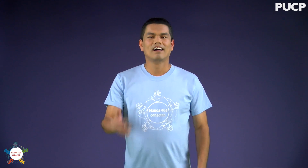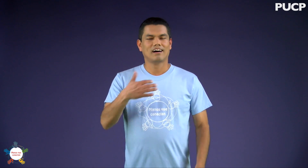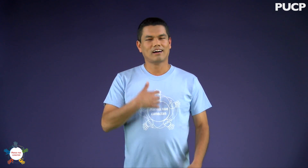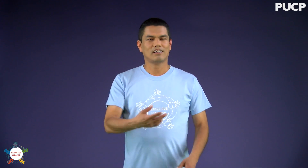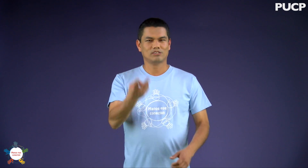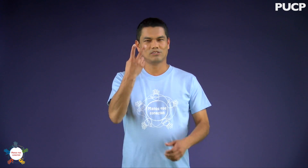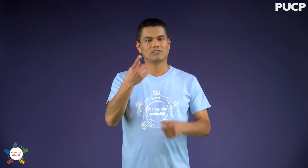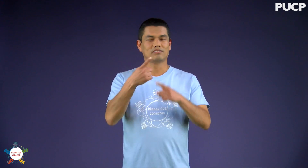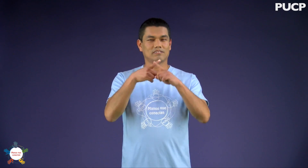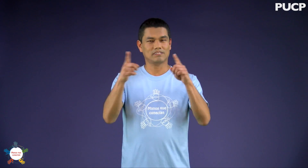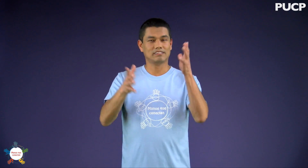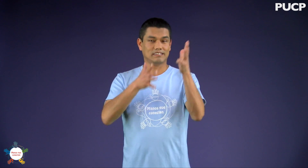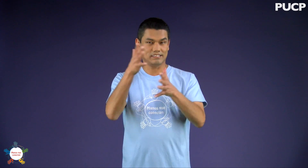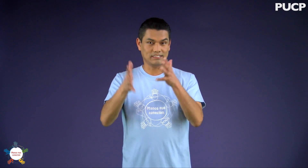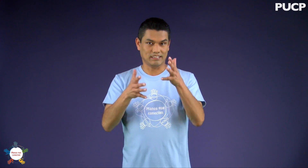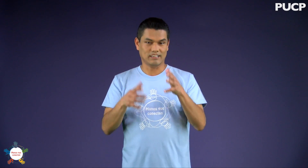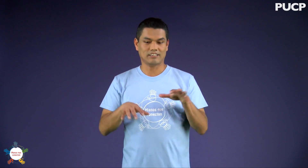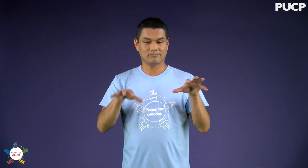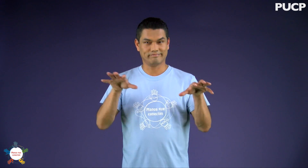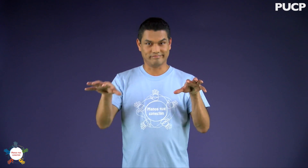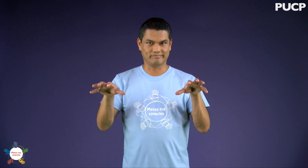Hay dos señas distintas para bien.